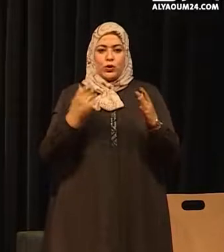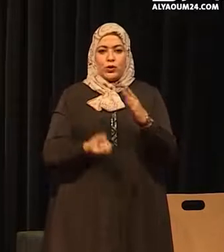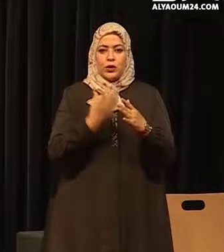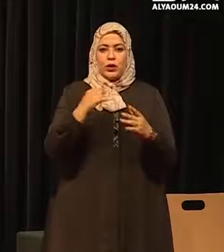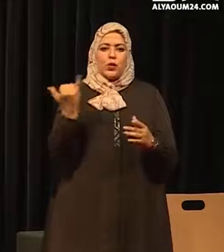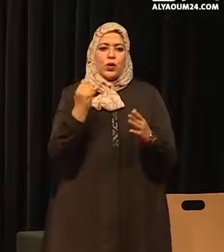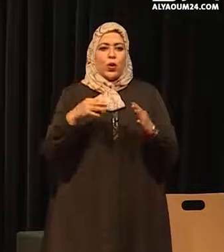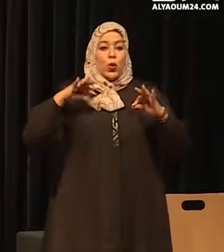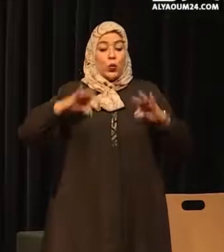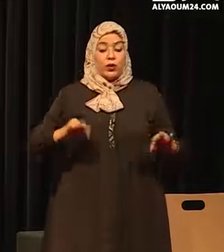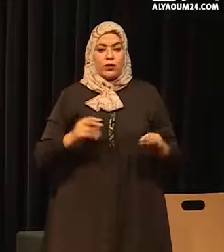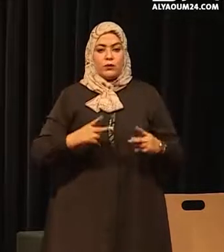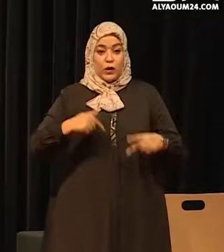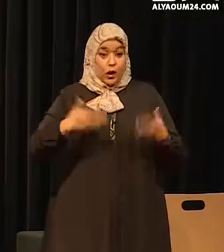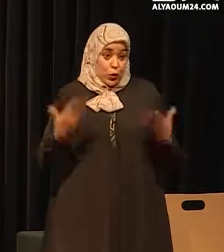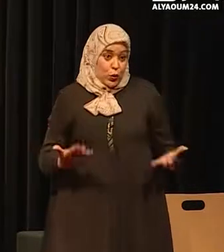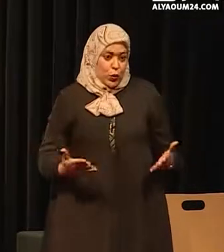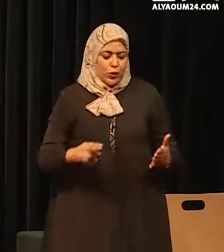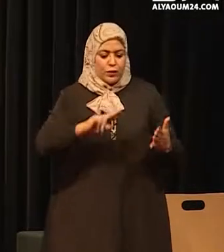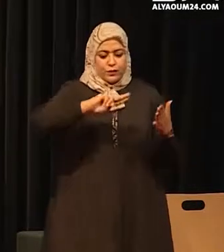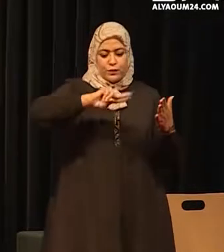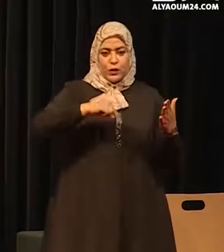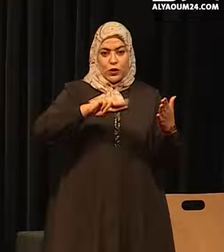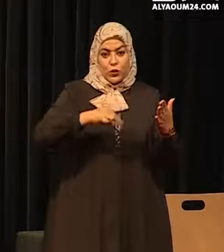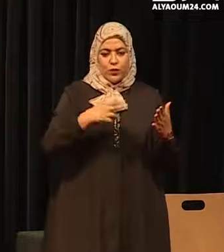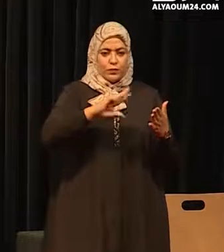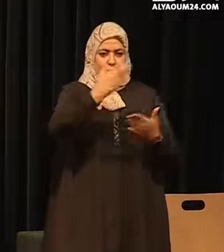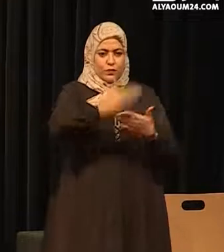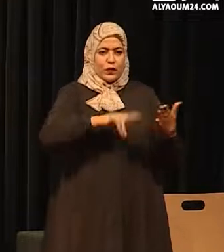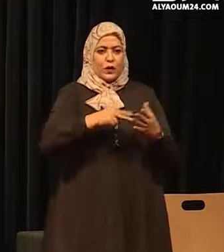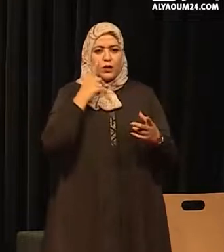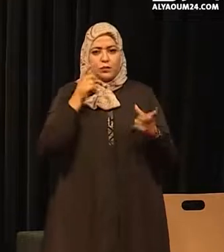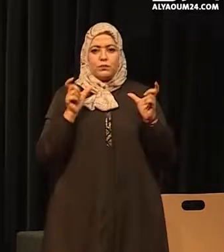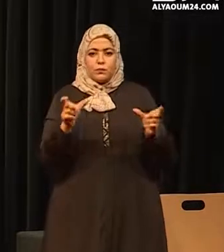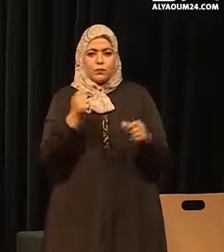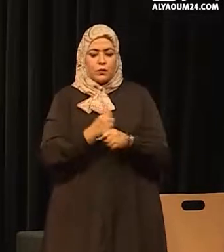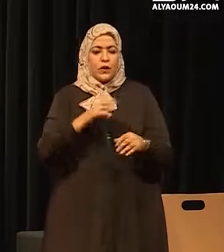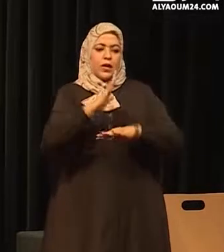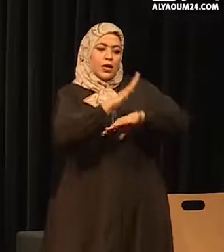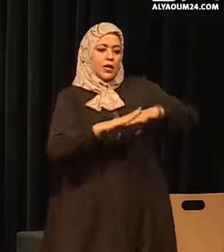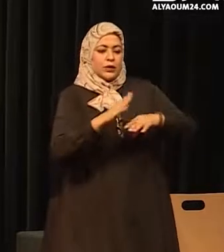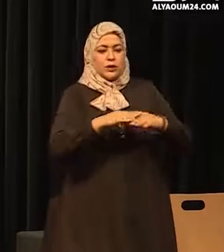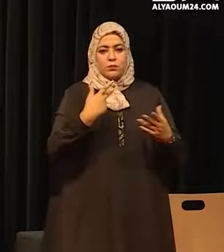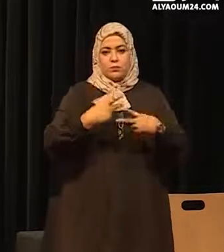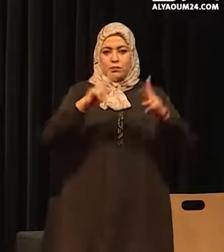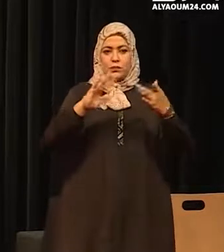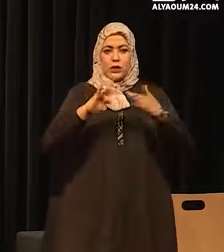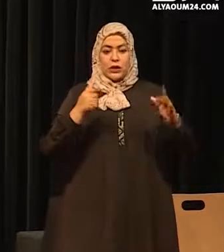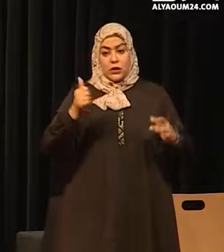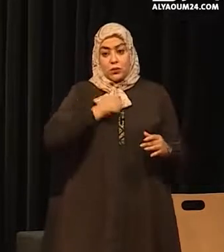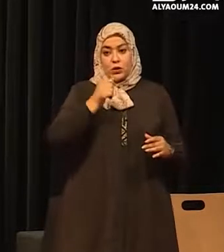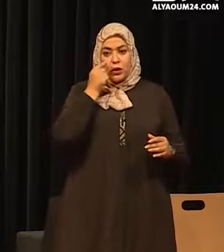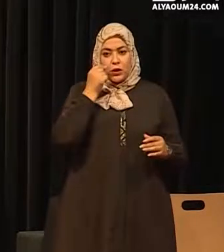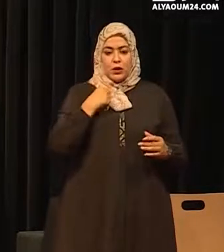تعتزم الوزارة اليوم توقيع اتفاقية شراكة مع اللجنة الوطنية لمراقبة حماية المعطاية ذات طابع الشخصي